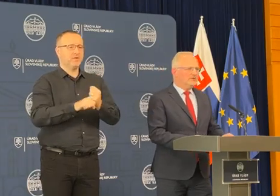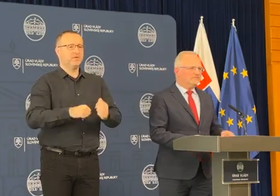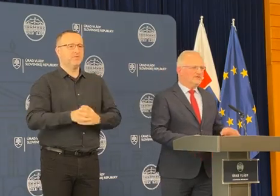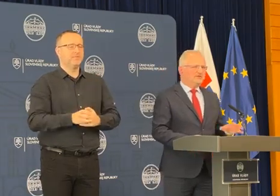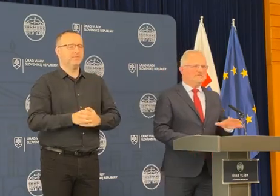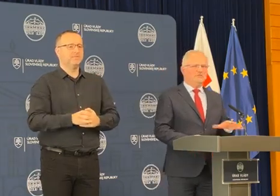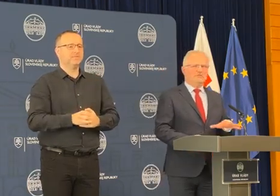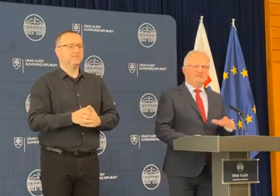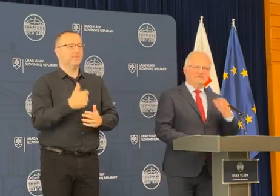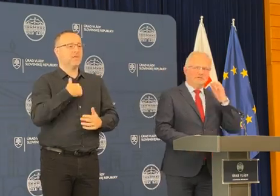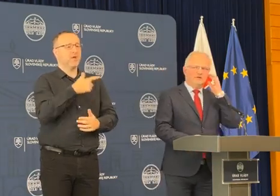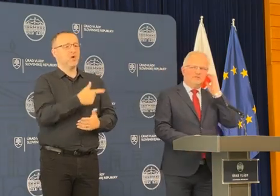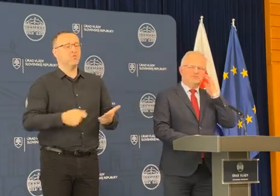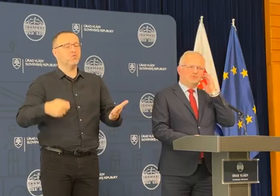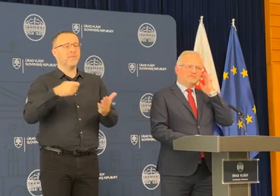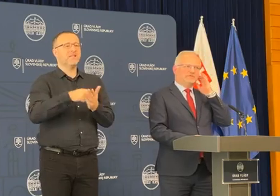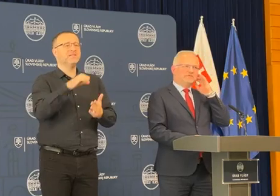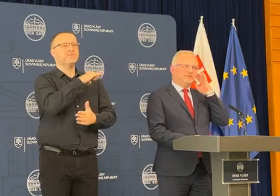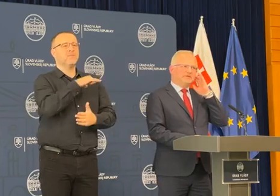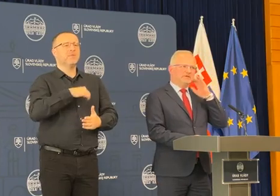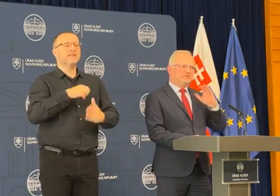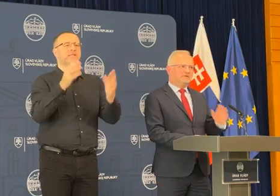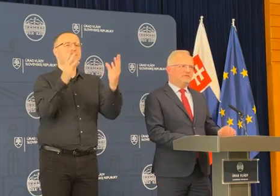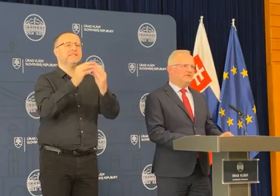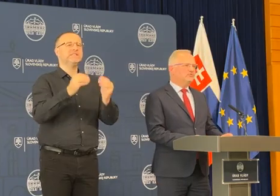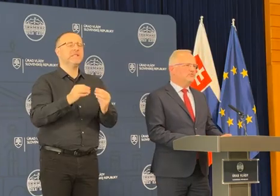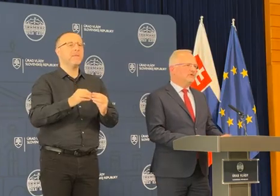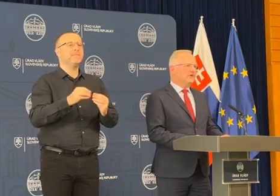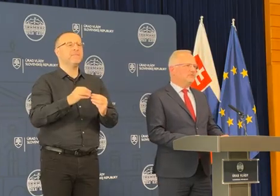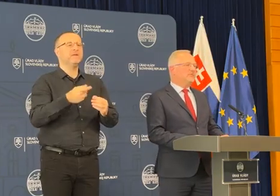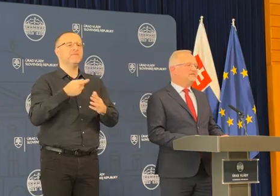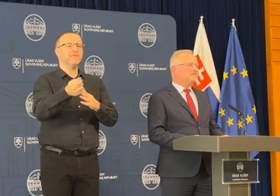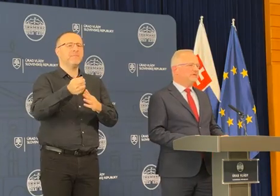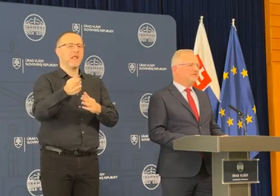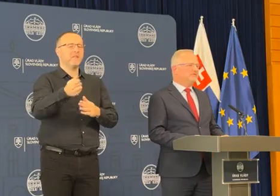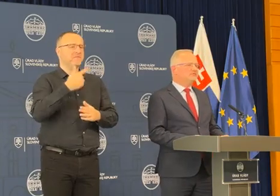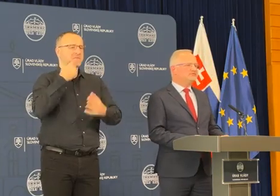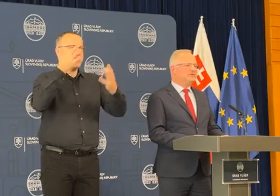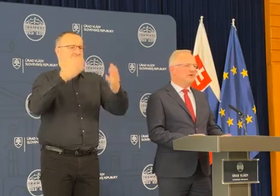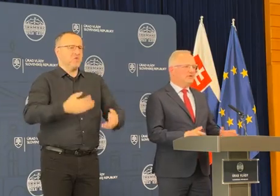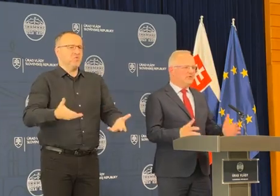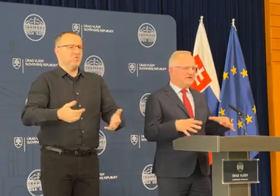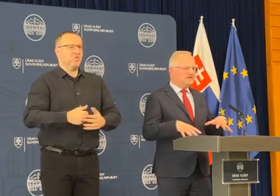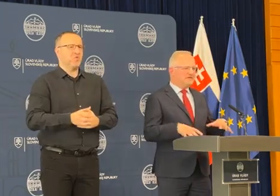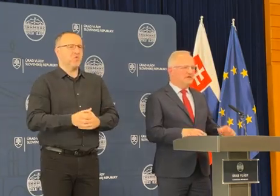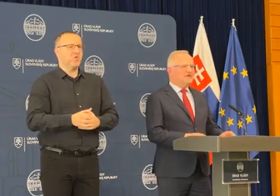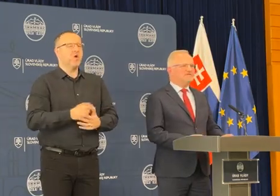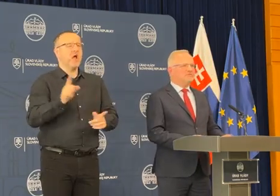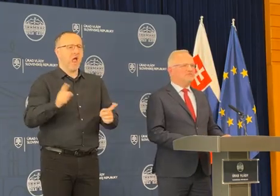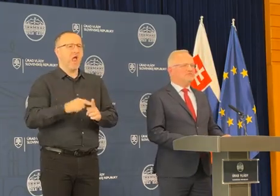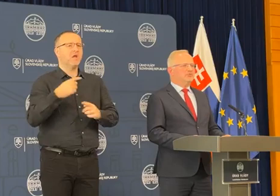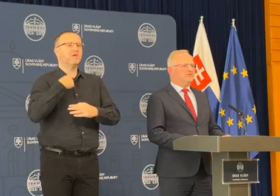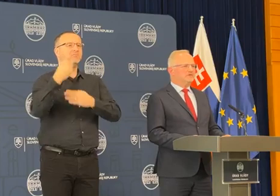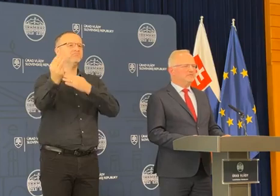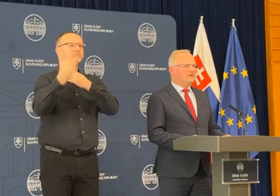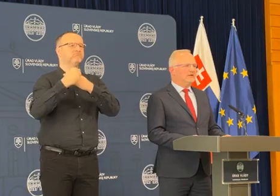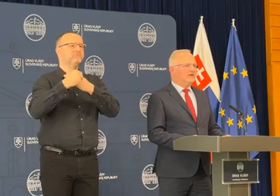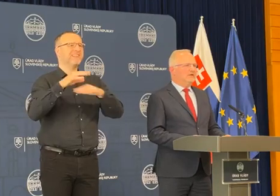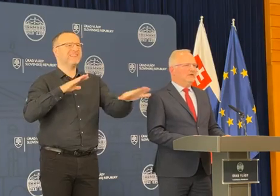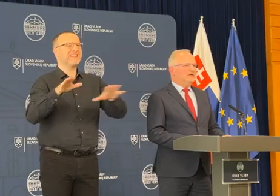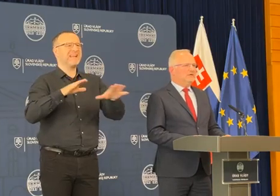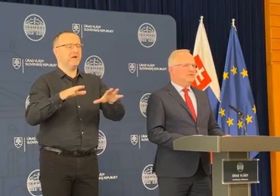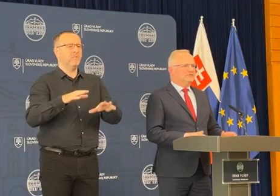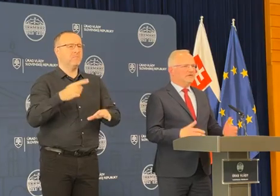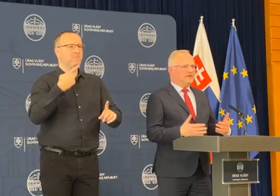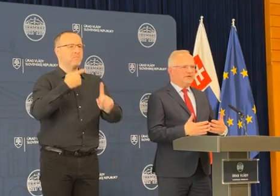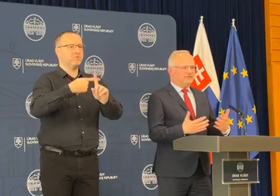Ja len dodám, že aj samotná tá schéma, lebo spôsob jej vyplňania je veľmi jednoduchý alebo maximálne zjednodušený. Aj ohlasy v strhu sú pozitívne.